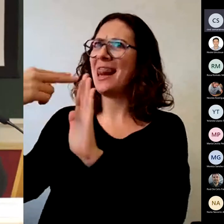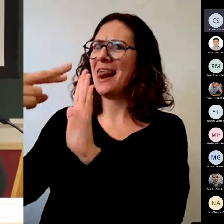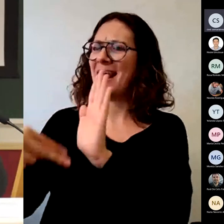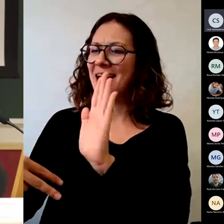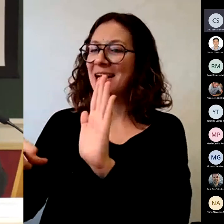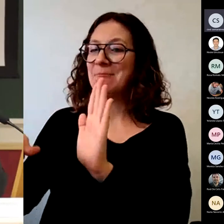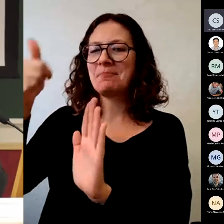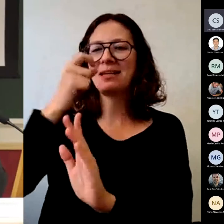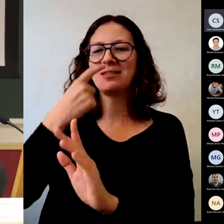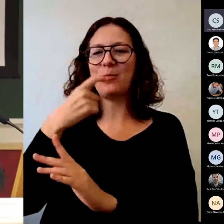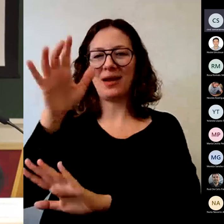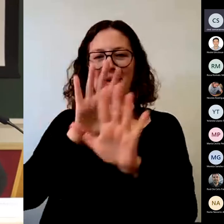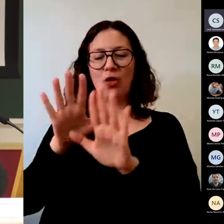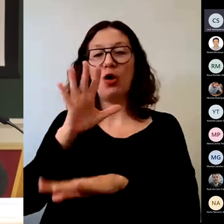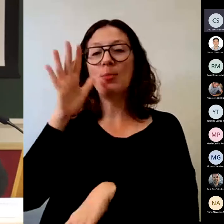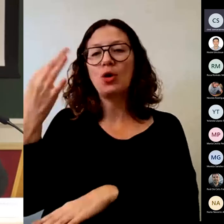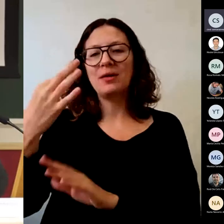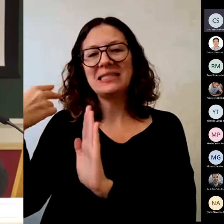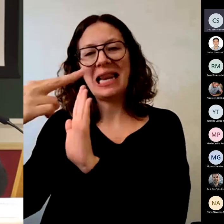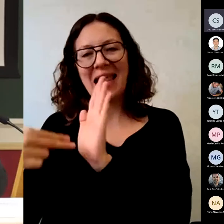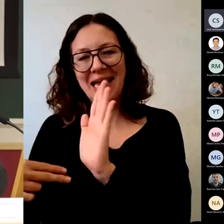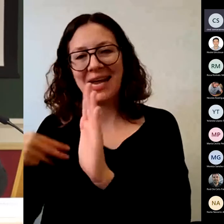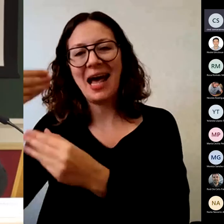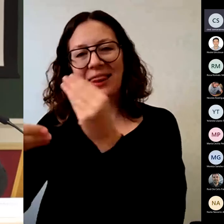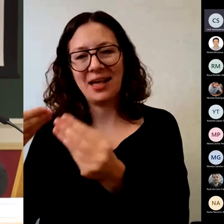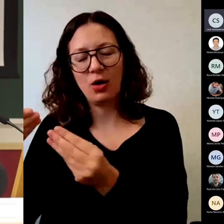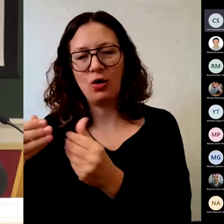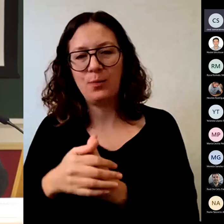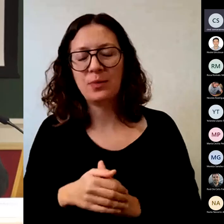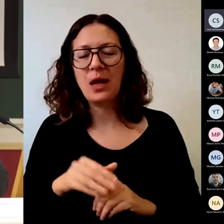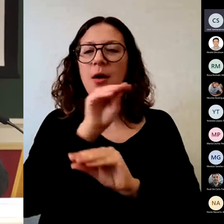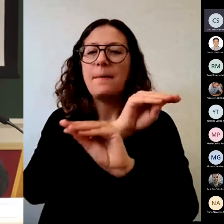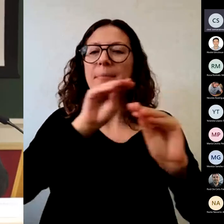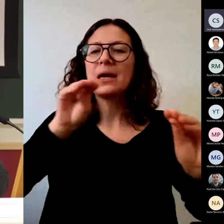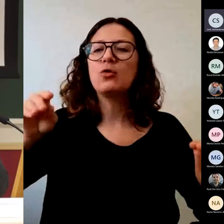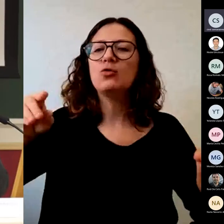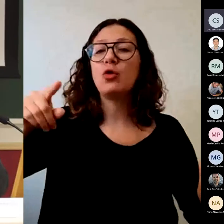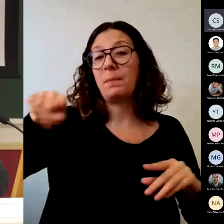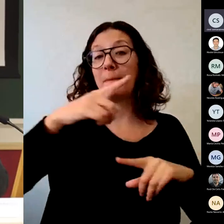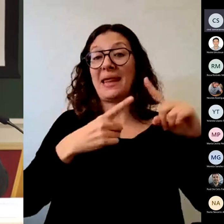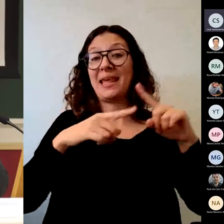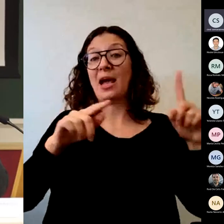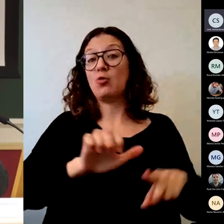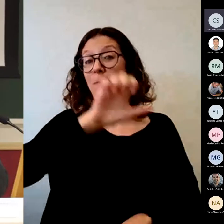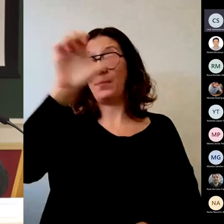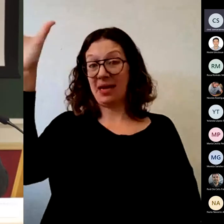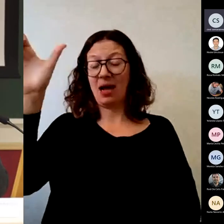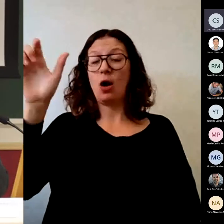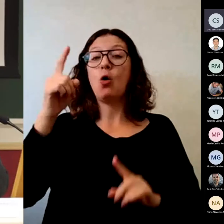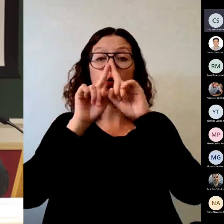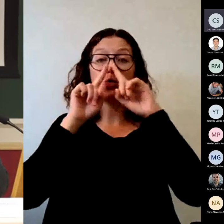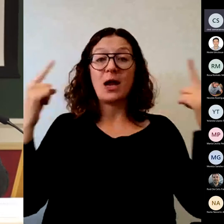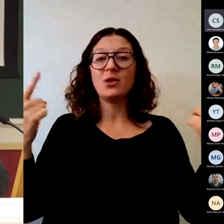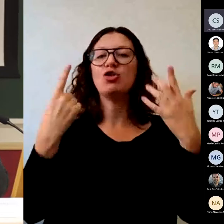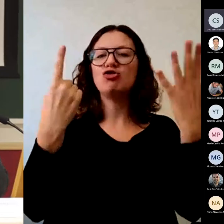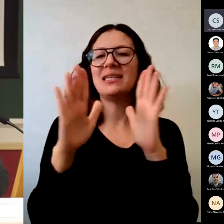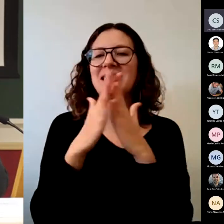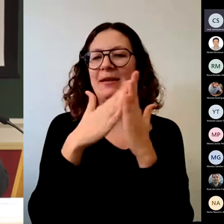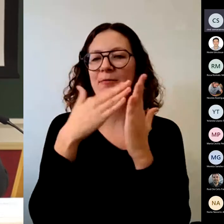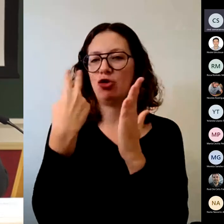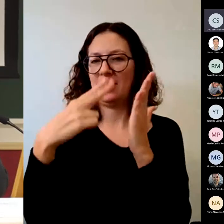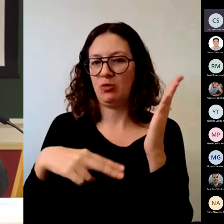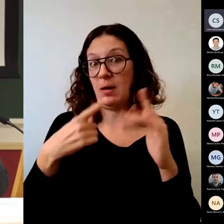¿Cuántos de los que estáis aquí os habéis leído seis libros, que es la media europea, en el último año? Levantar la mano.